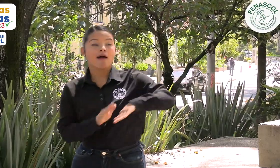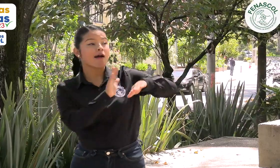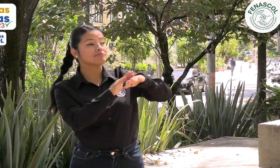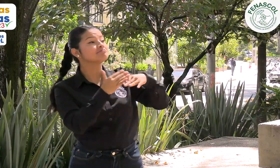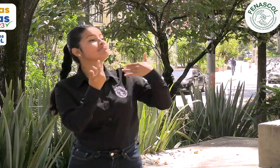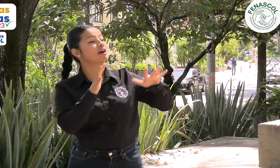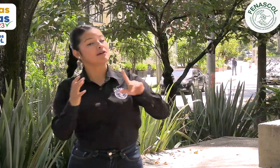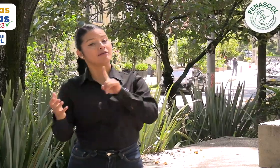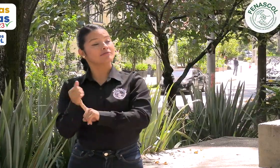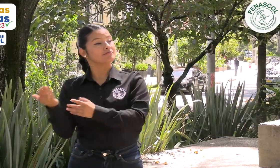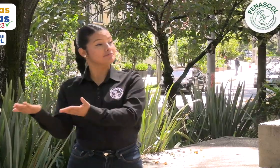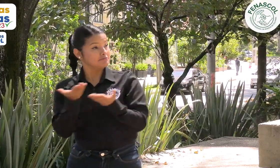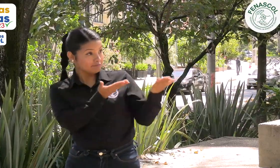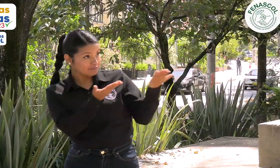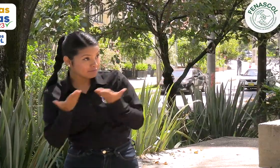mes de marzo del año 2023.